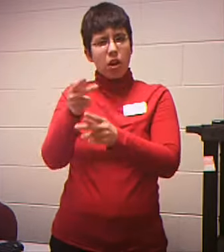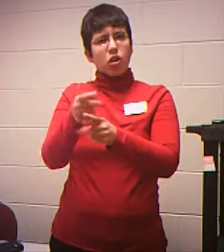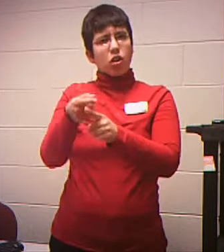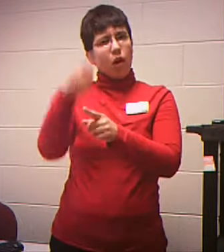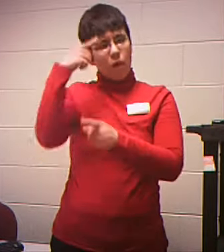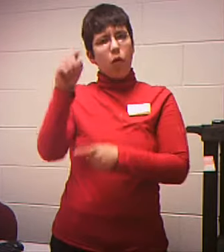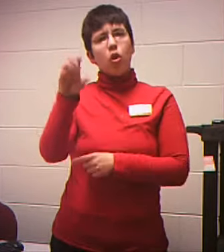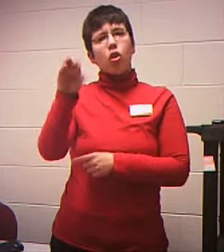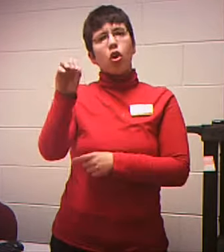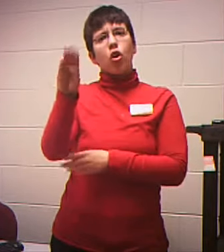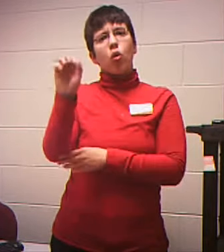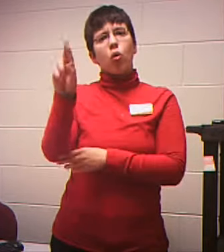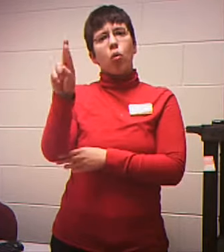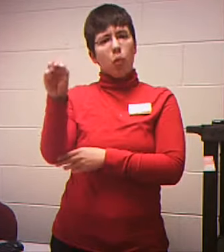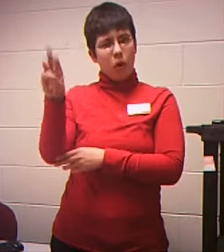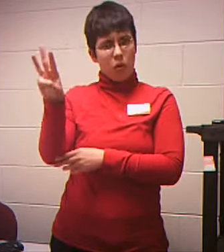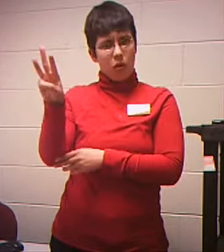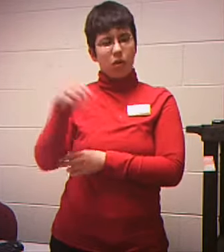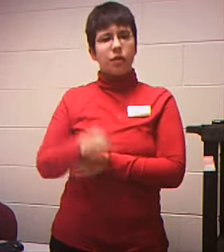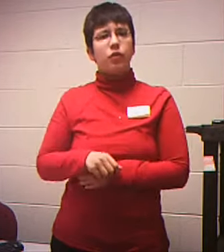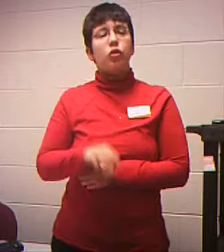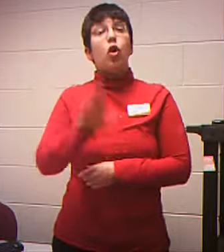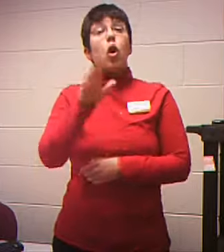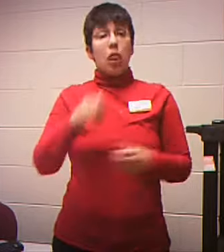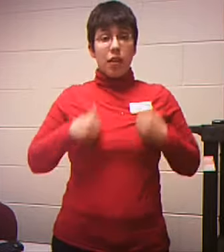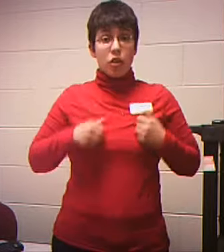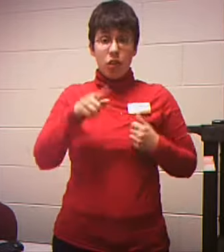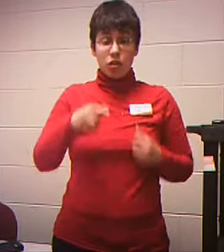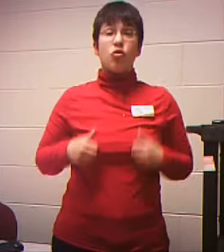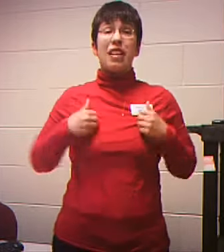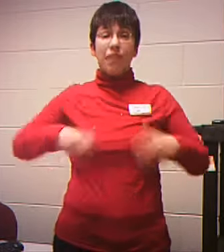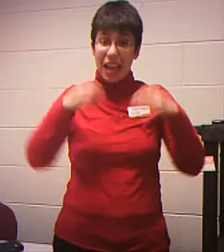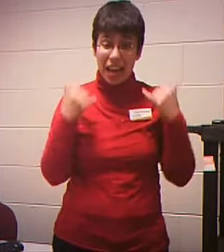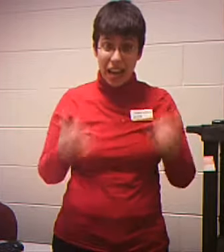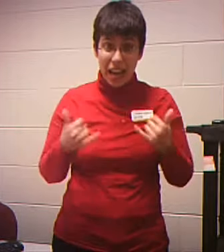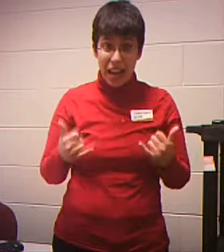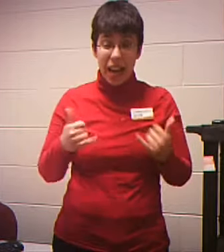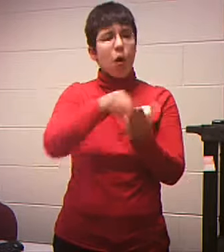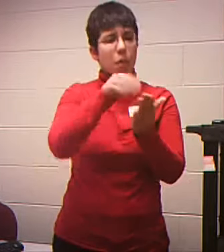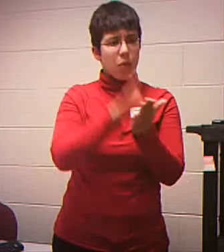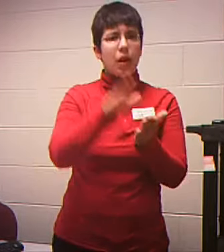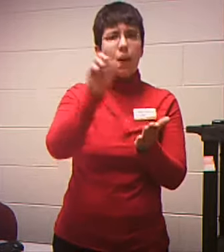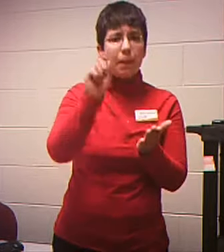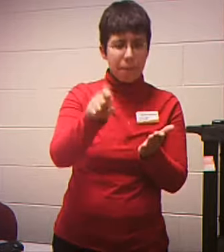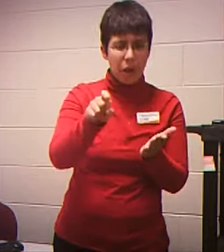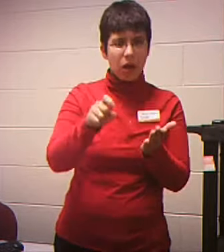Your current address And then here's where You would put your mailing address If it's different If it's the same Then I just click this button Where it says